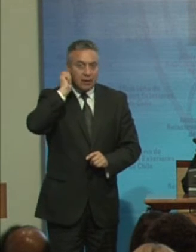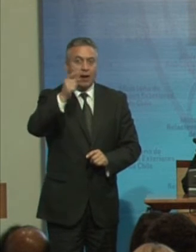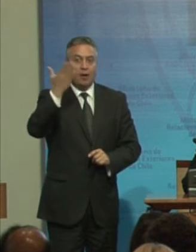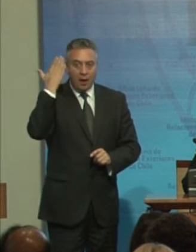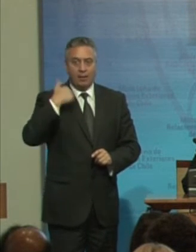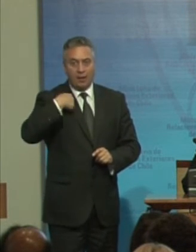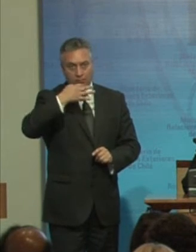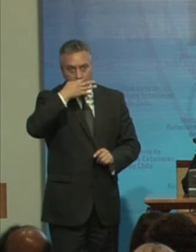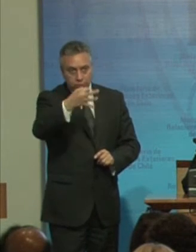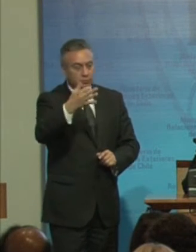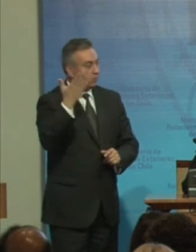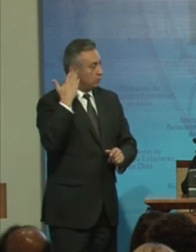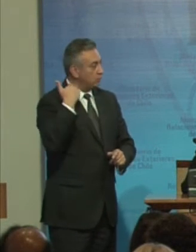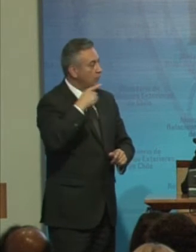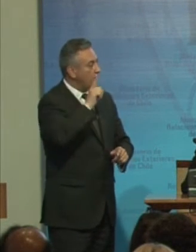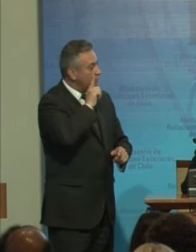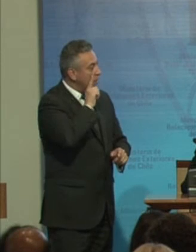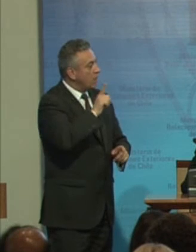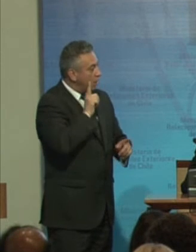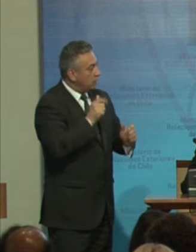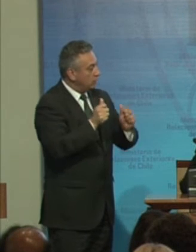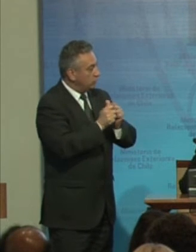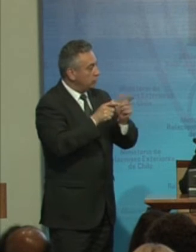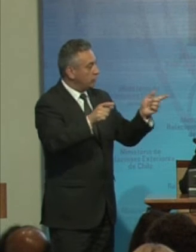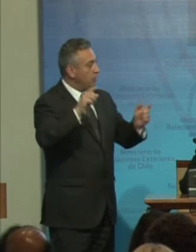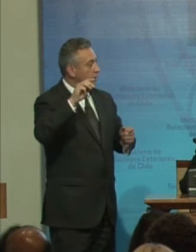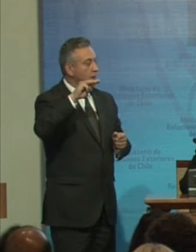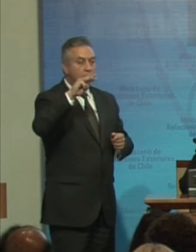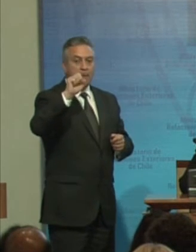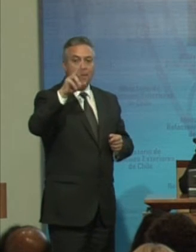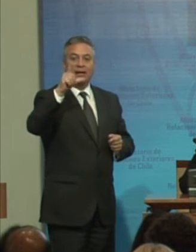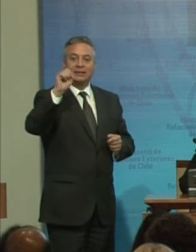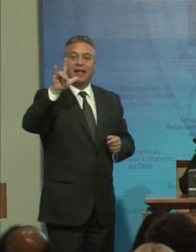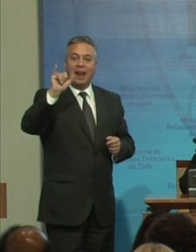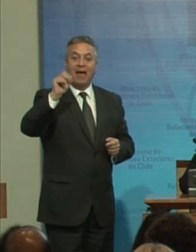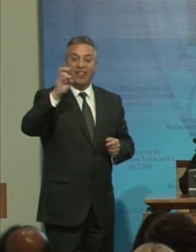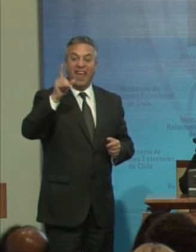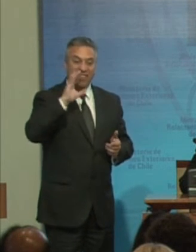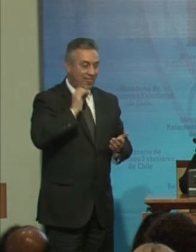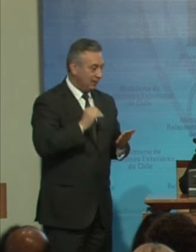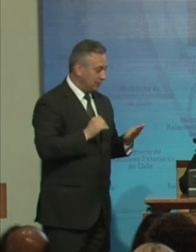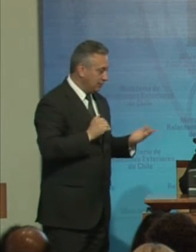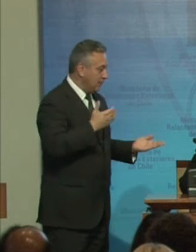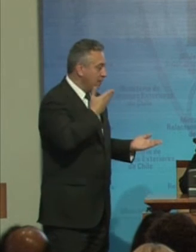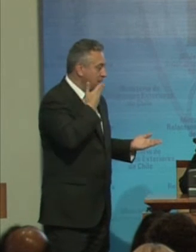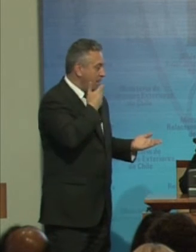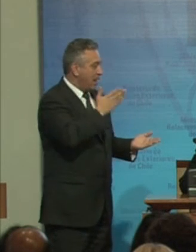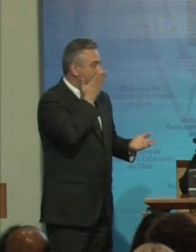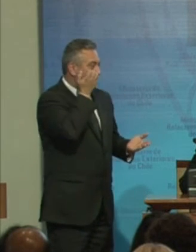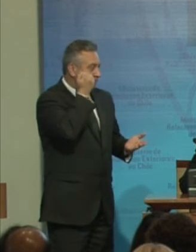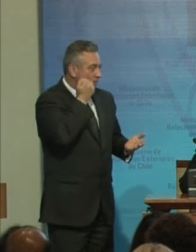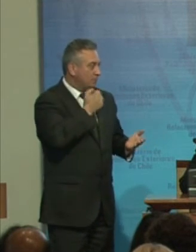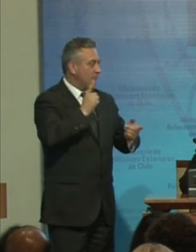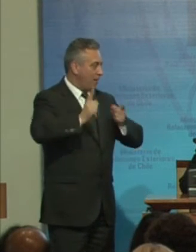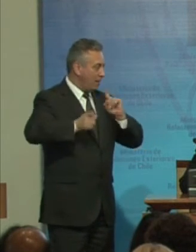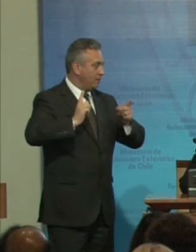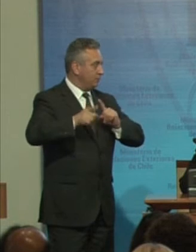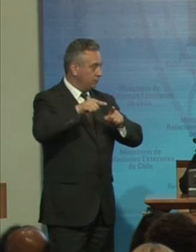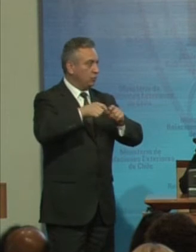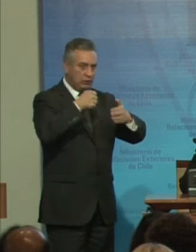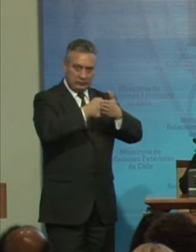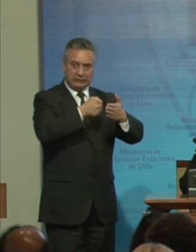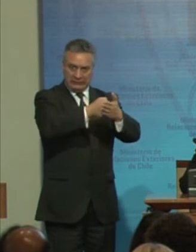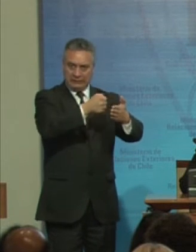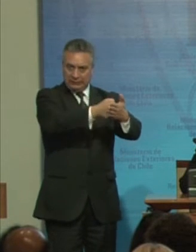Anteriormente A quien está Marcela Benavides En el otro extremo También querida Dirigente Y luciadora chilena En esta